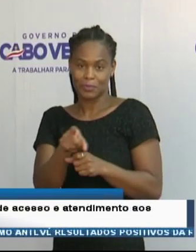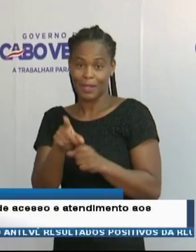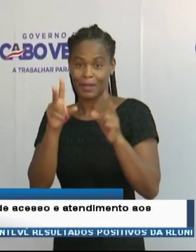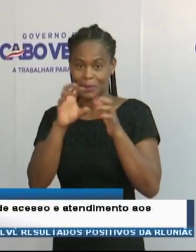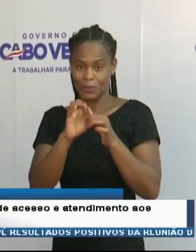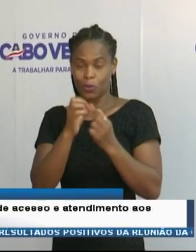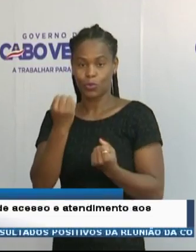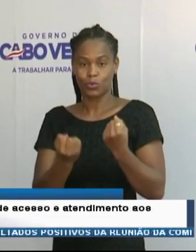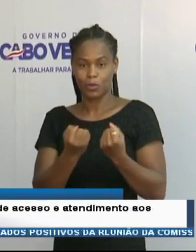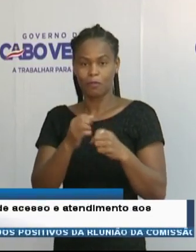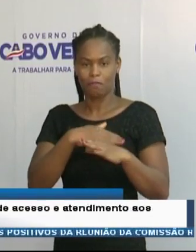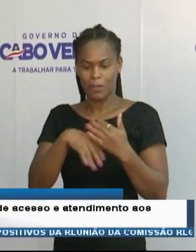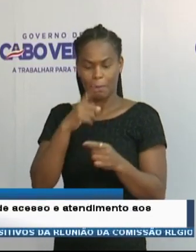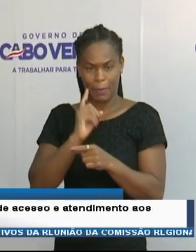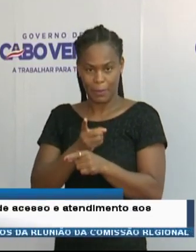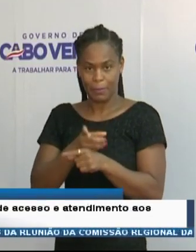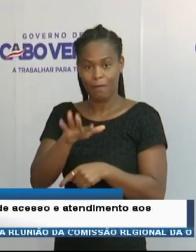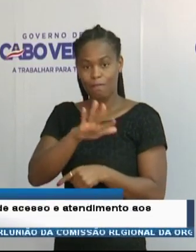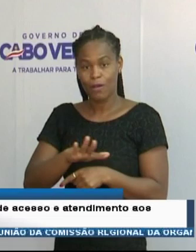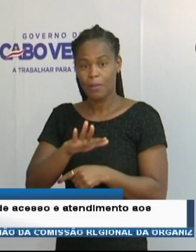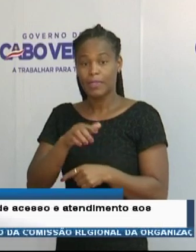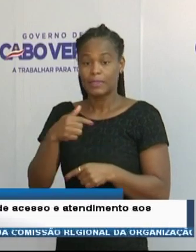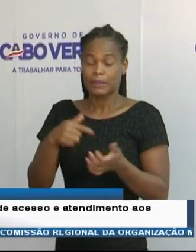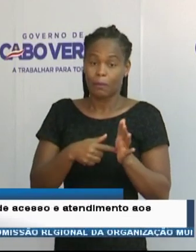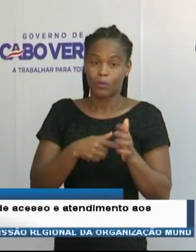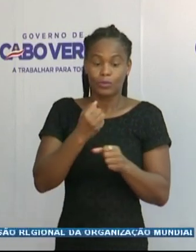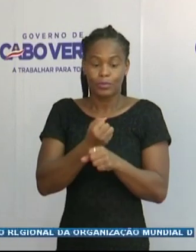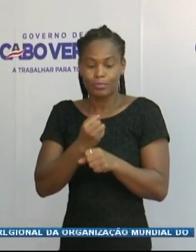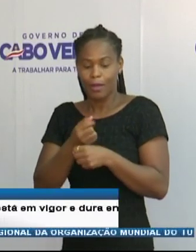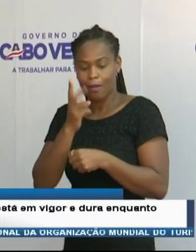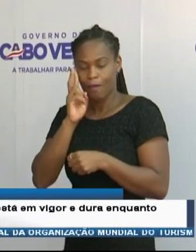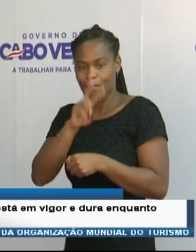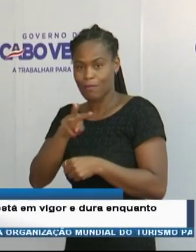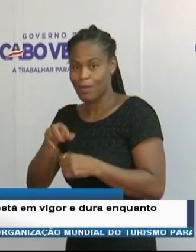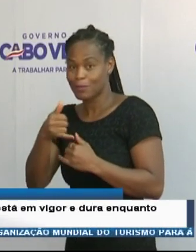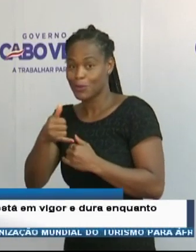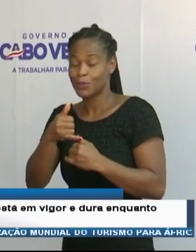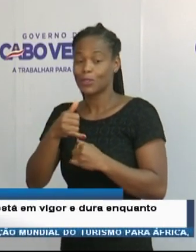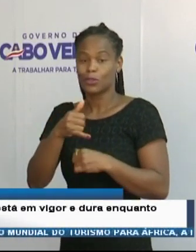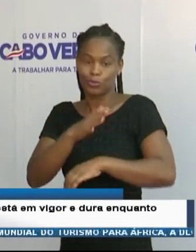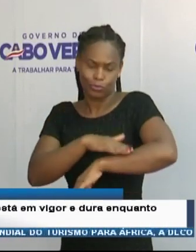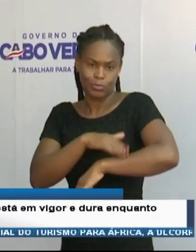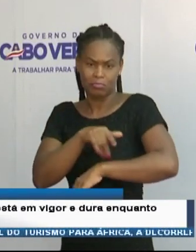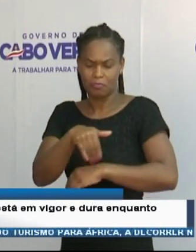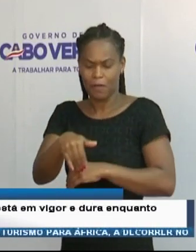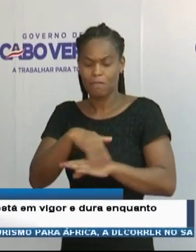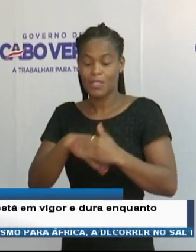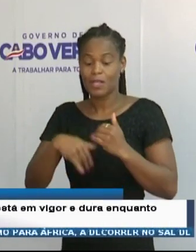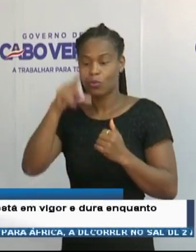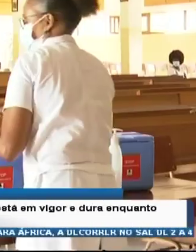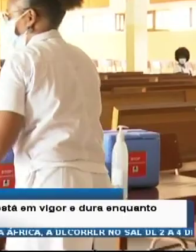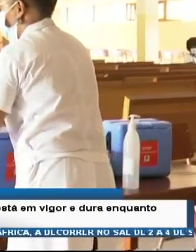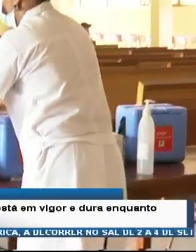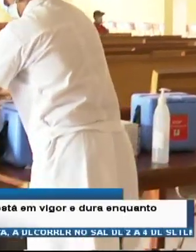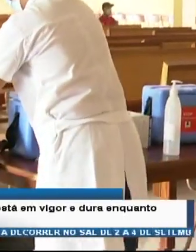facilidade da mesma maneira, através das operações que as autoridades vão fazendo no quatidiano, exigem do certificado de